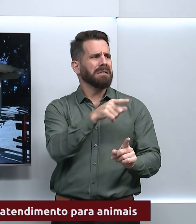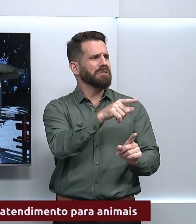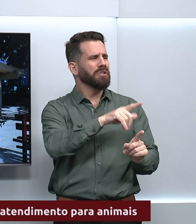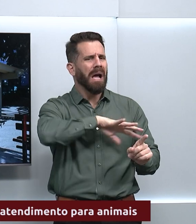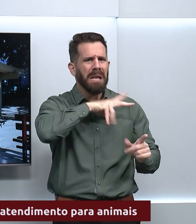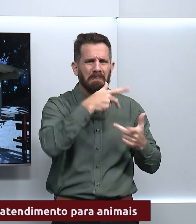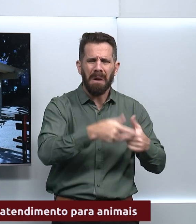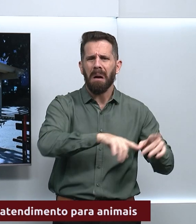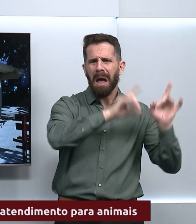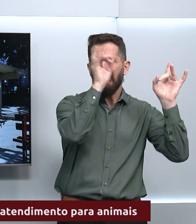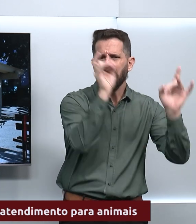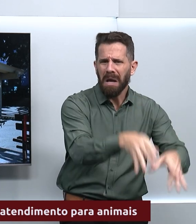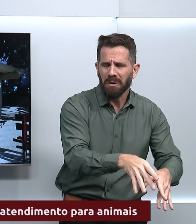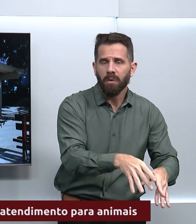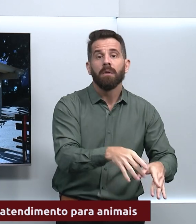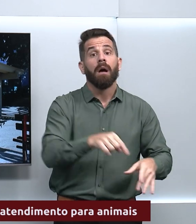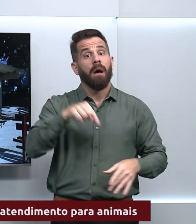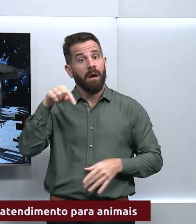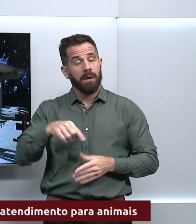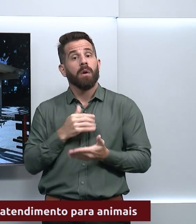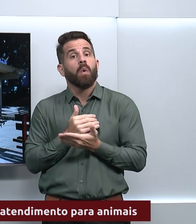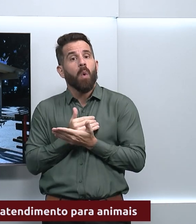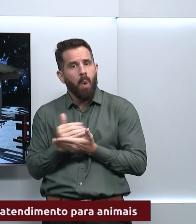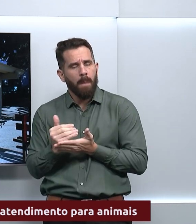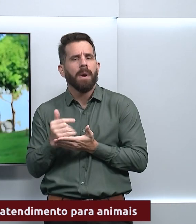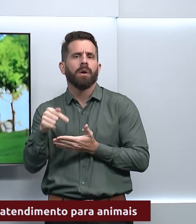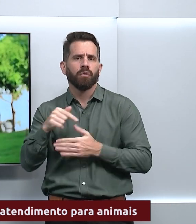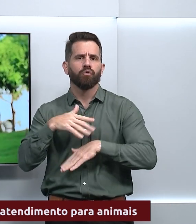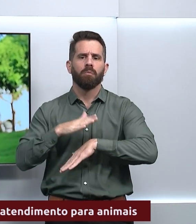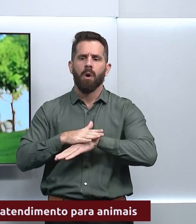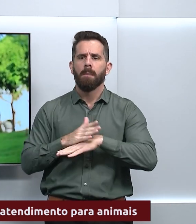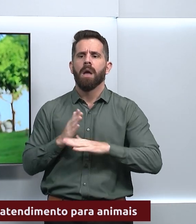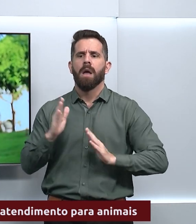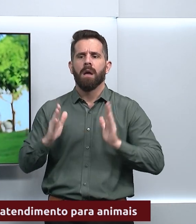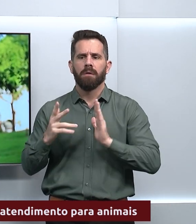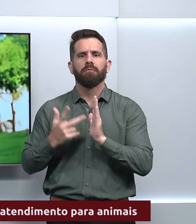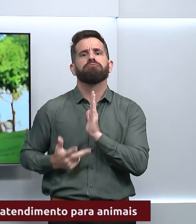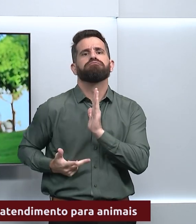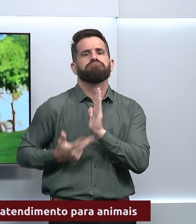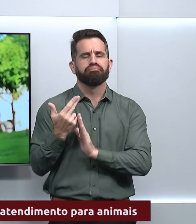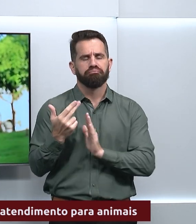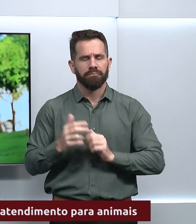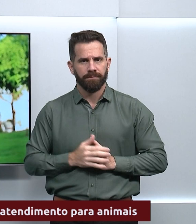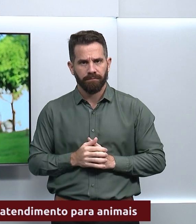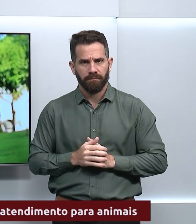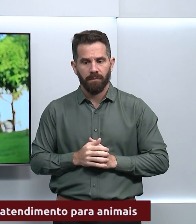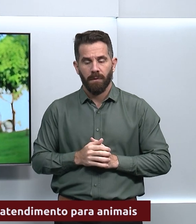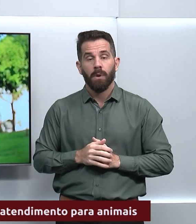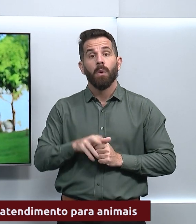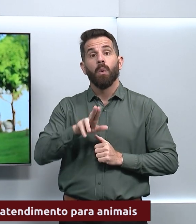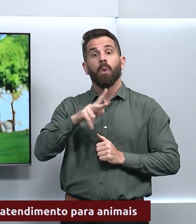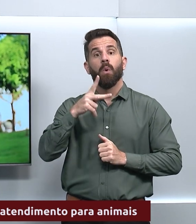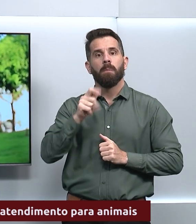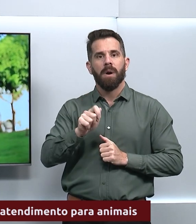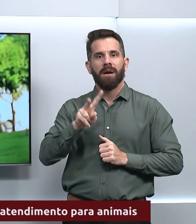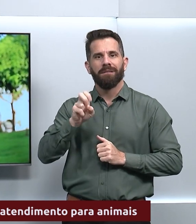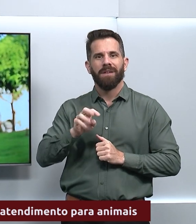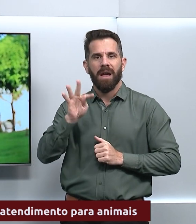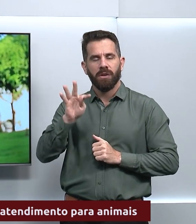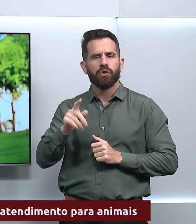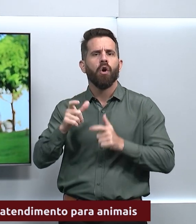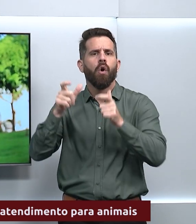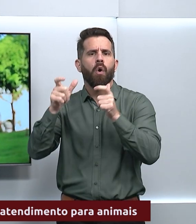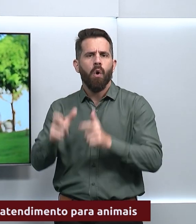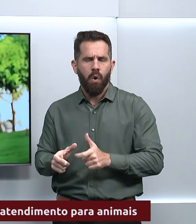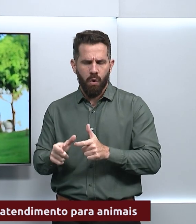Nós também agora começamos a nossa castração. A Upavet está localizada no Jardim Balneário Meia Ponte,